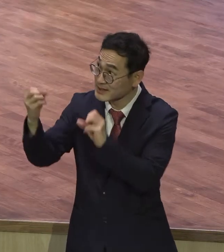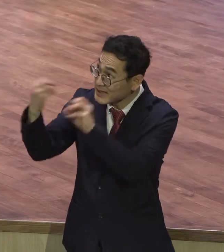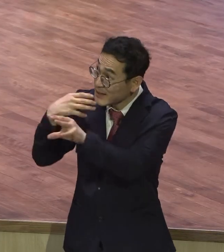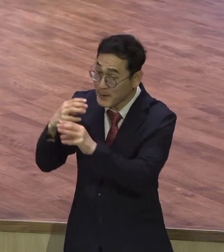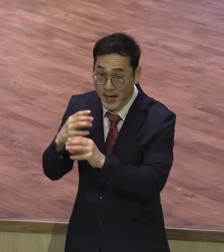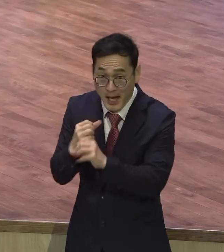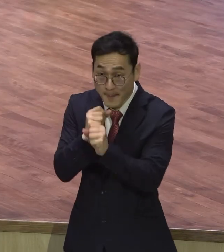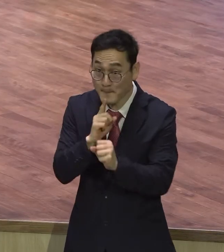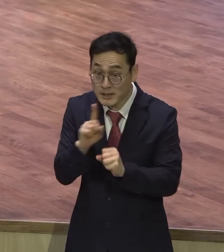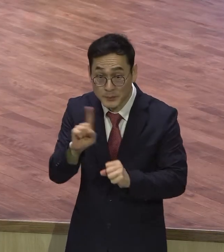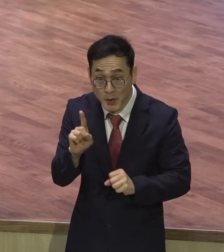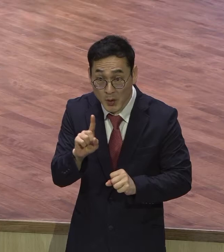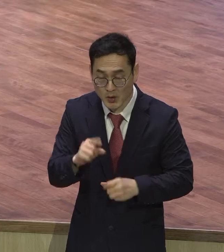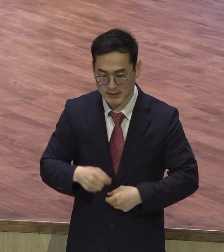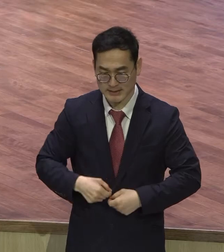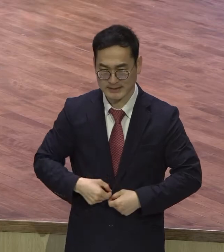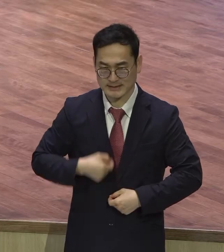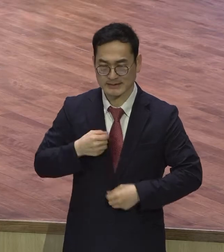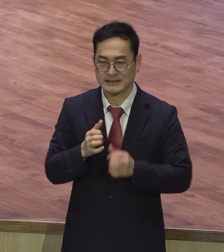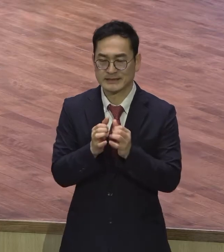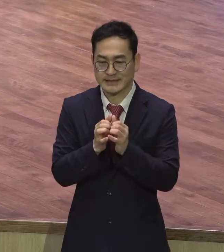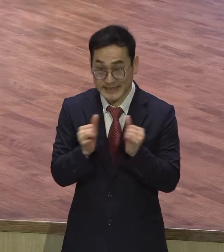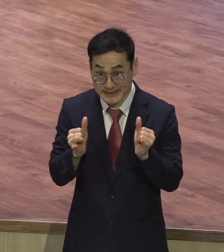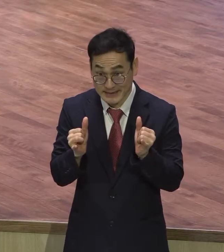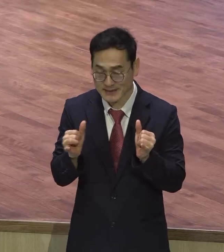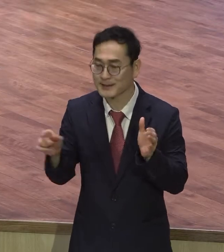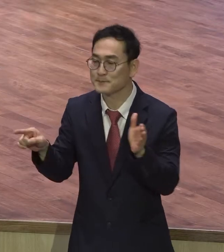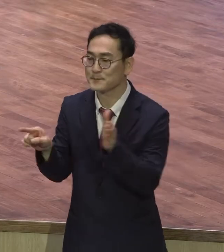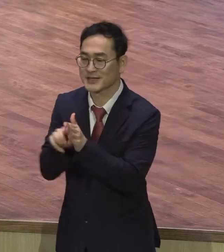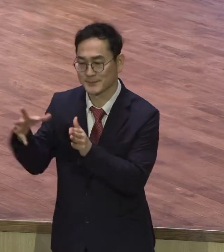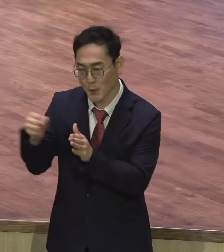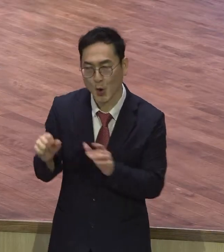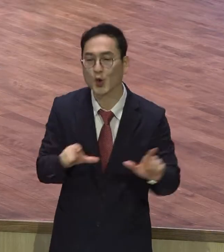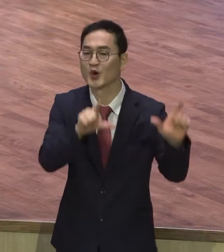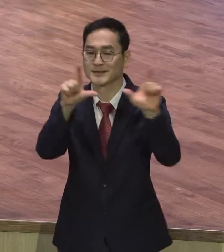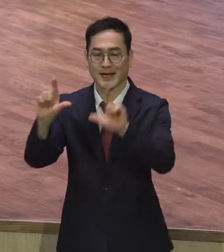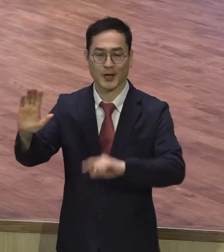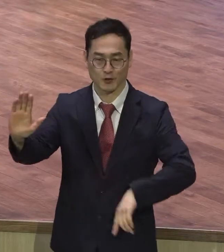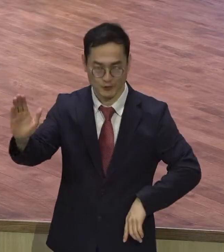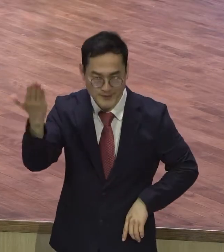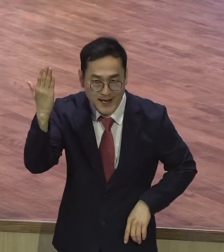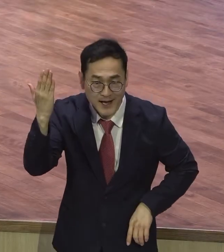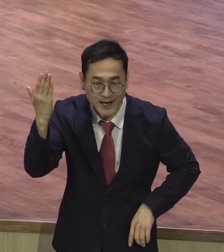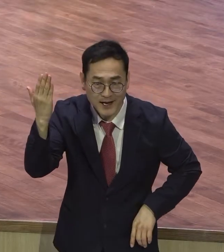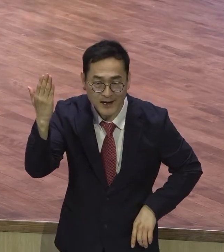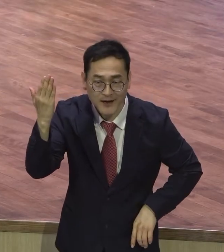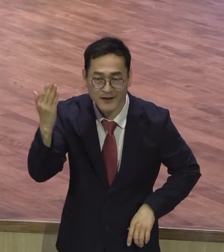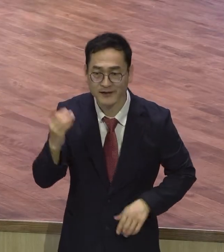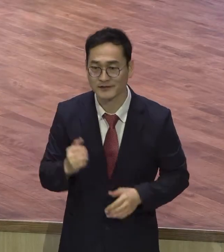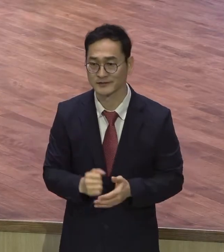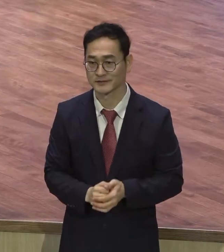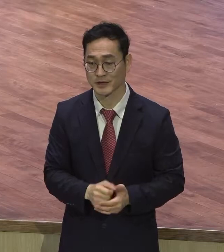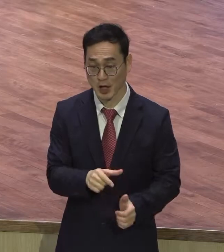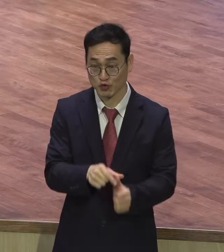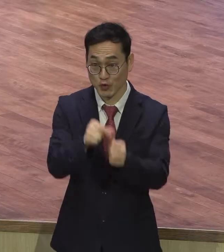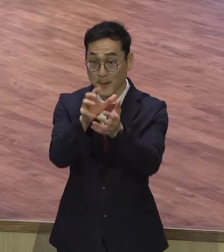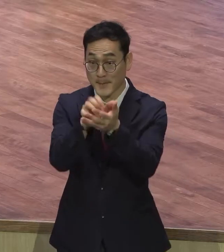어인은 그의 믿음으로 말미암아 살리라. 구원받은 성도 여러분을